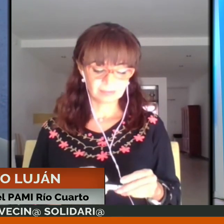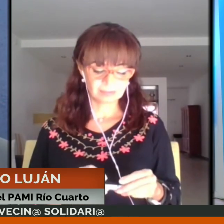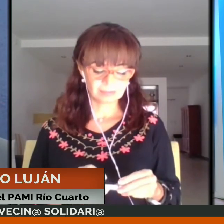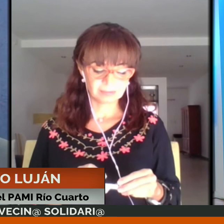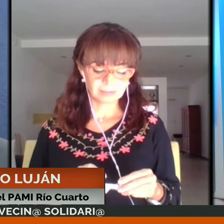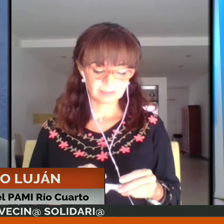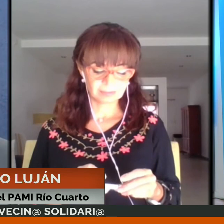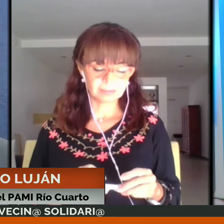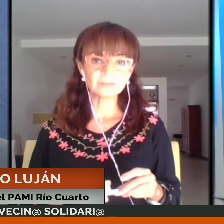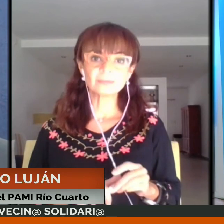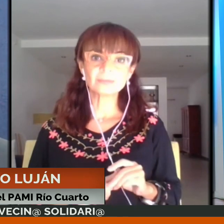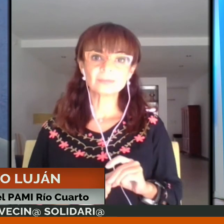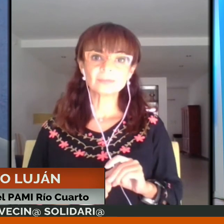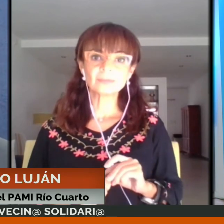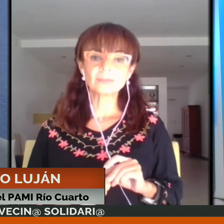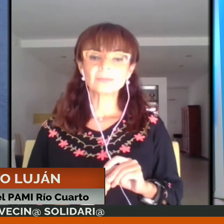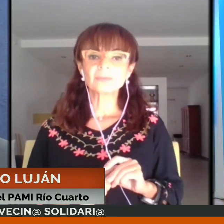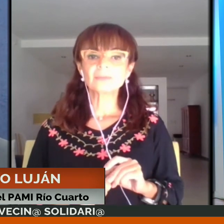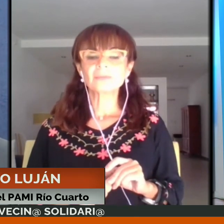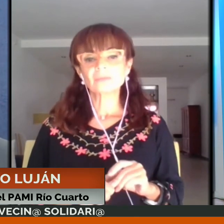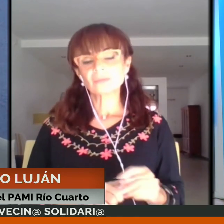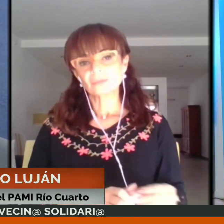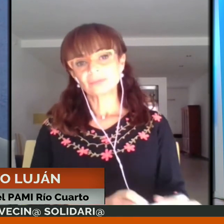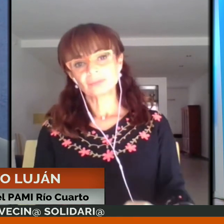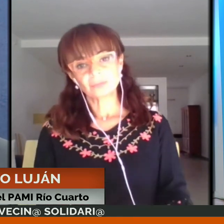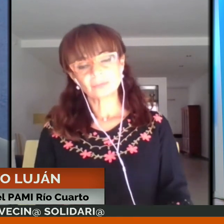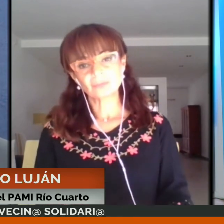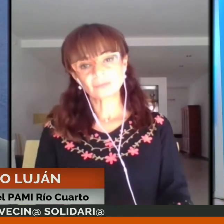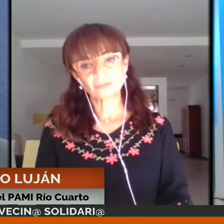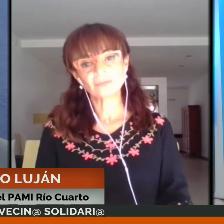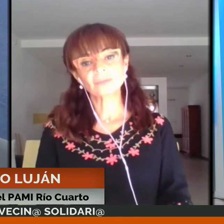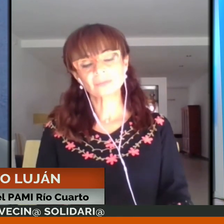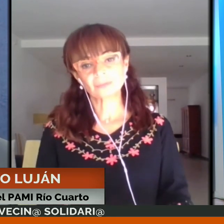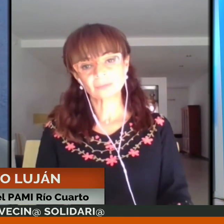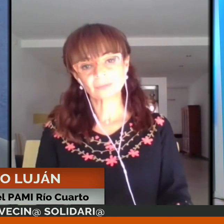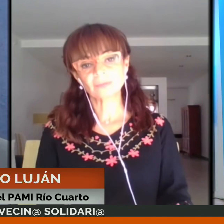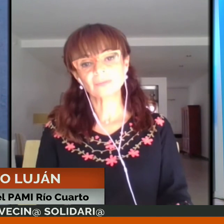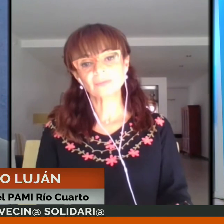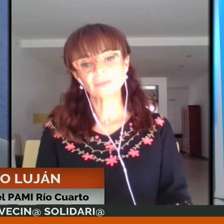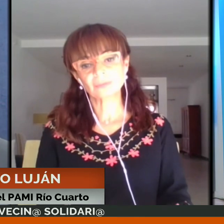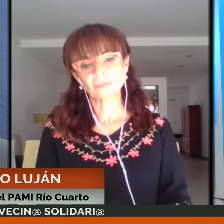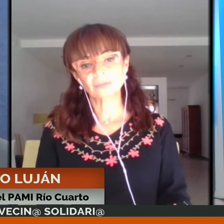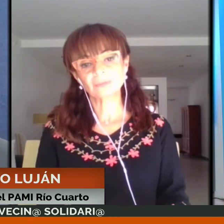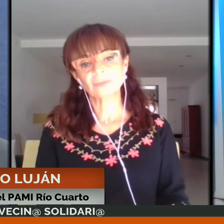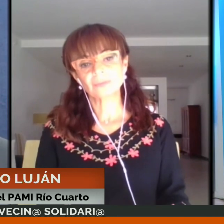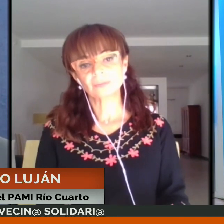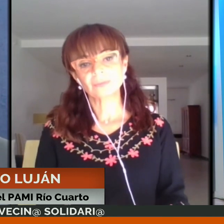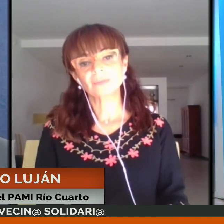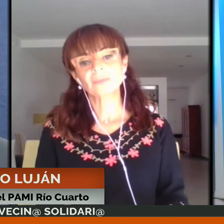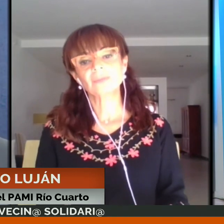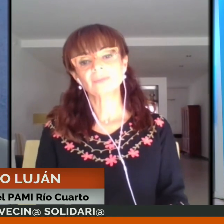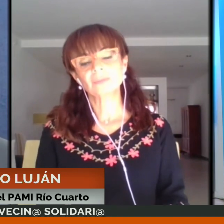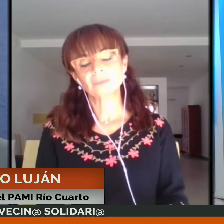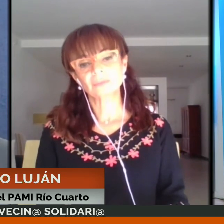muy grande por parte del comité operativo que va a poner en marcha esto, de cómo funciona el programa, de cada contacto que se tiene y de cómo viene la